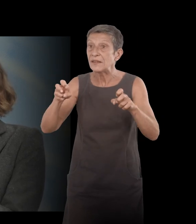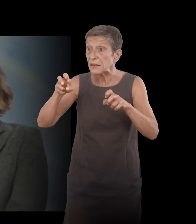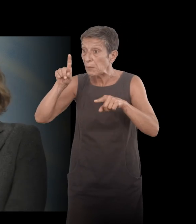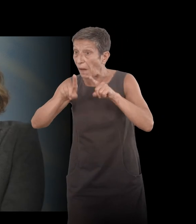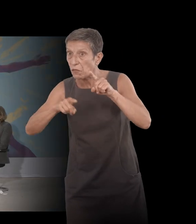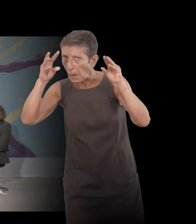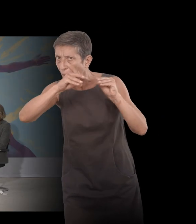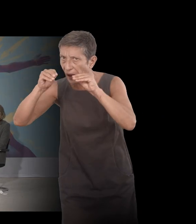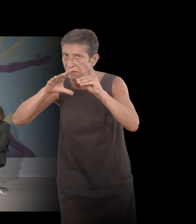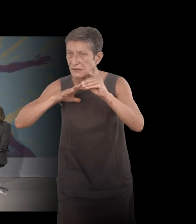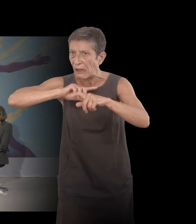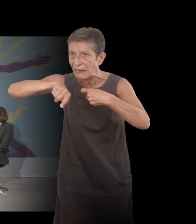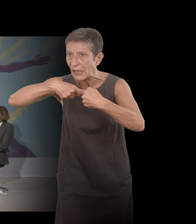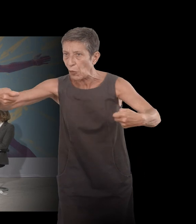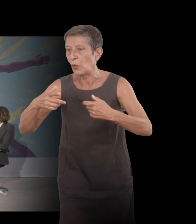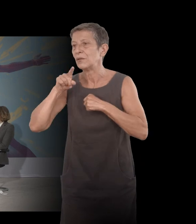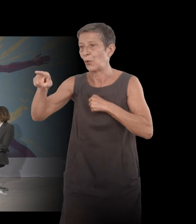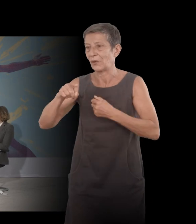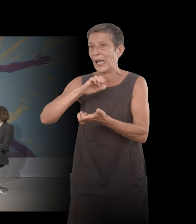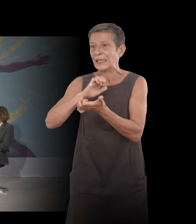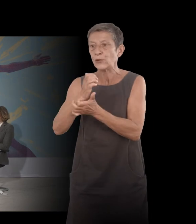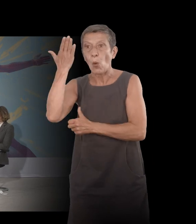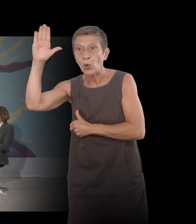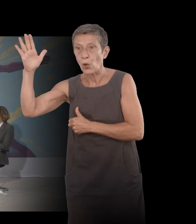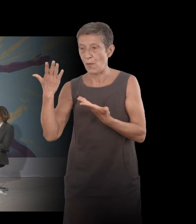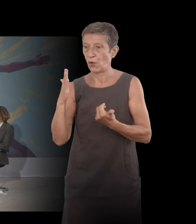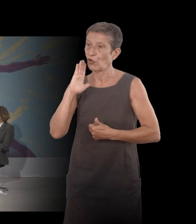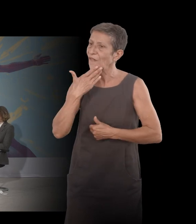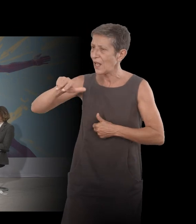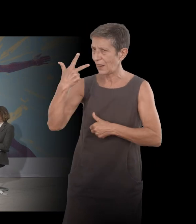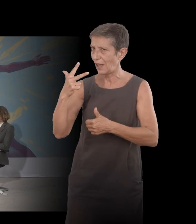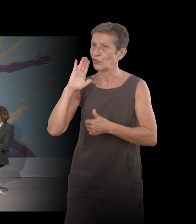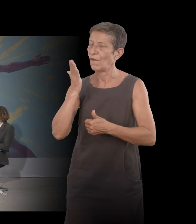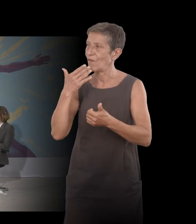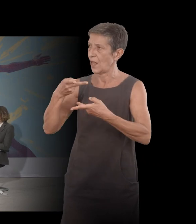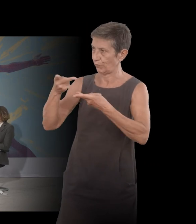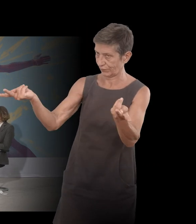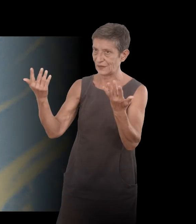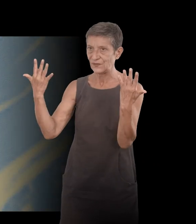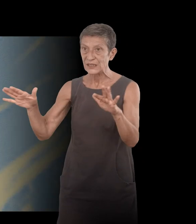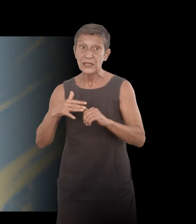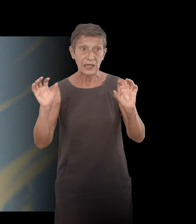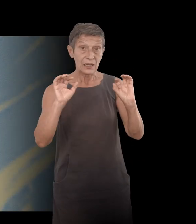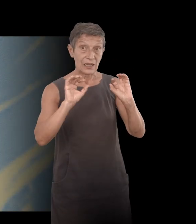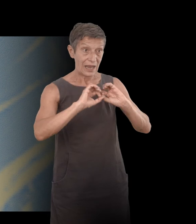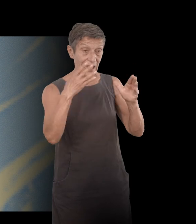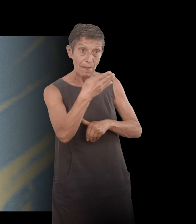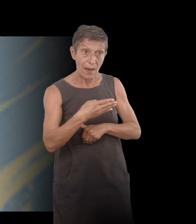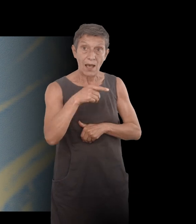autrement en janvier n'est-ce pas le 13 janvier je crois Claire Marin merci à vous je rappelle que Hors de moi est un de vos quelques